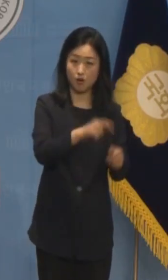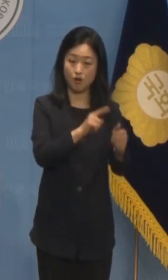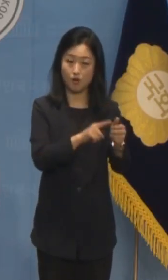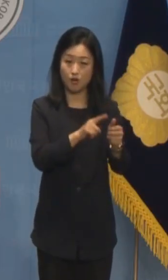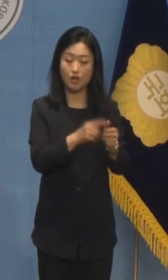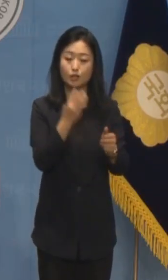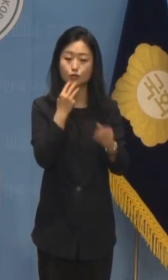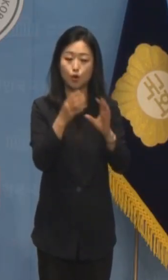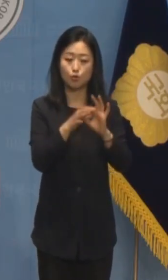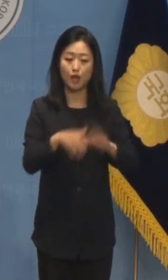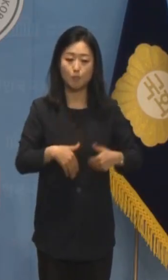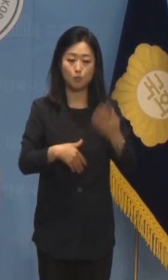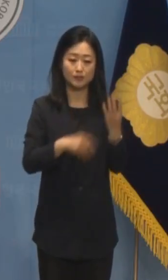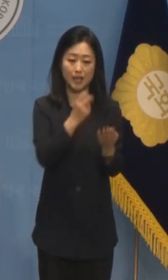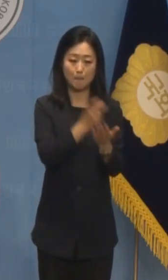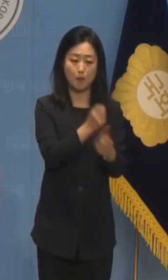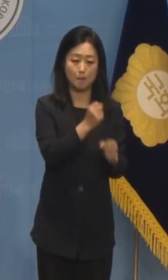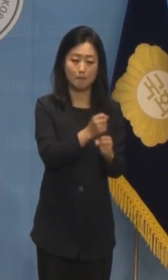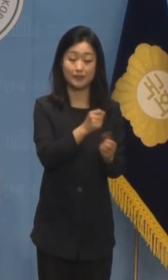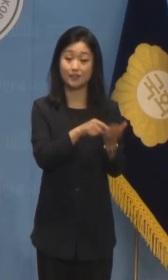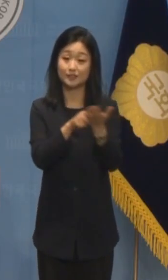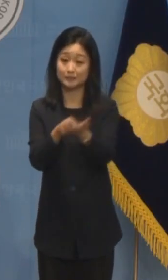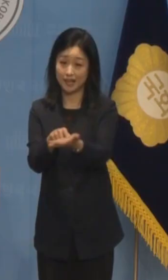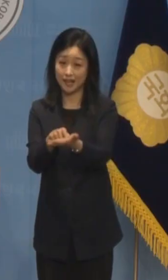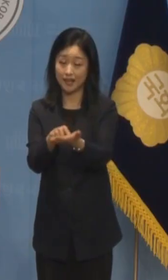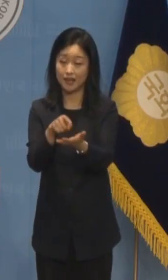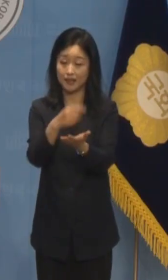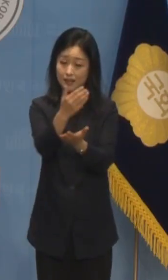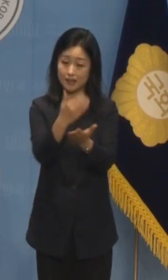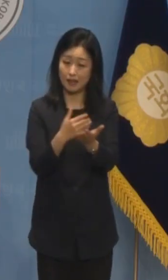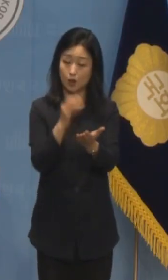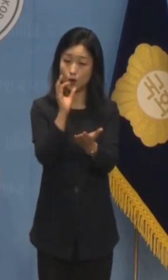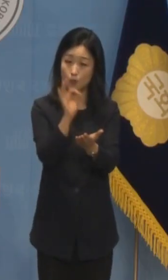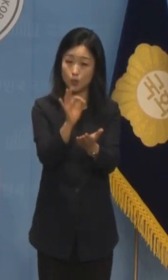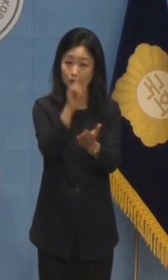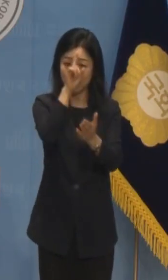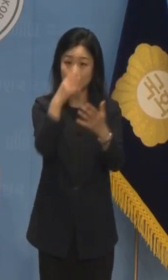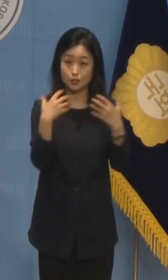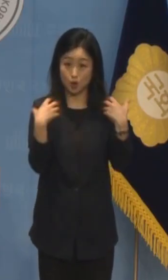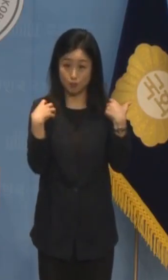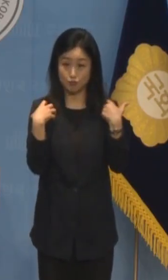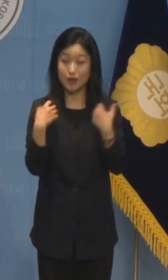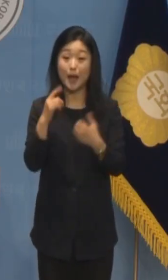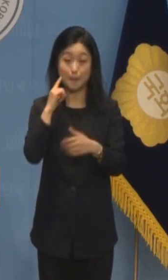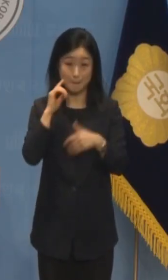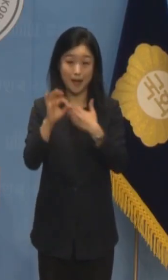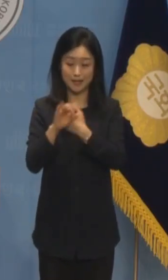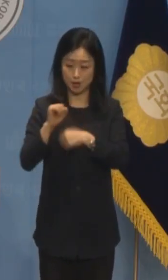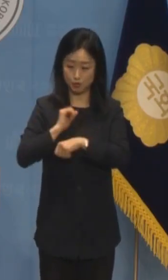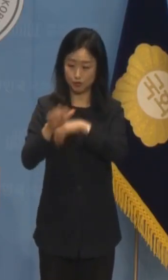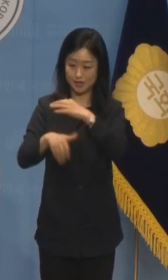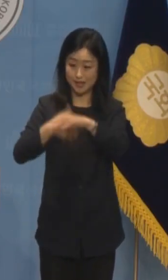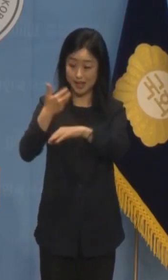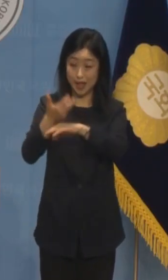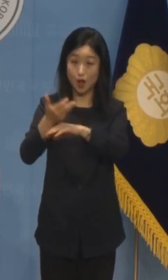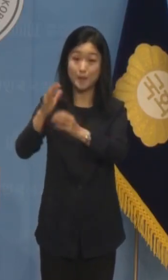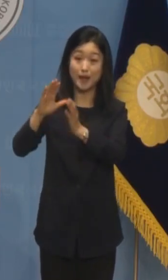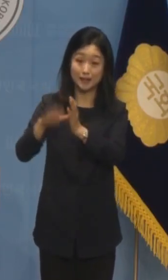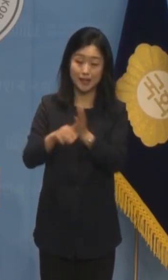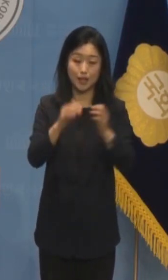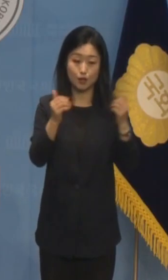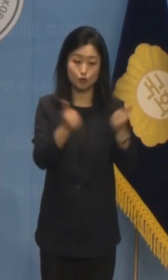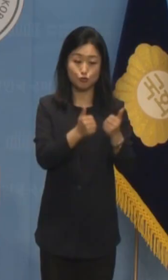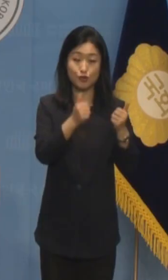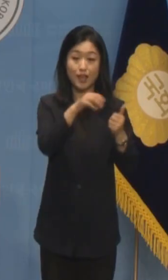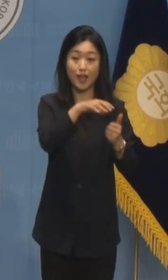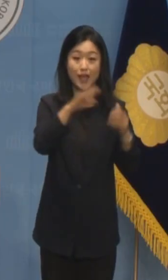발의했습니다 이 법안은 정부가 개혁을 선포할 때 반드시 국회의